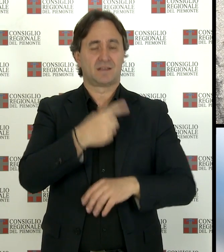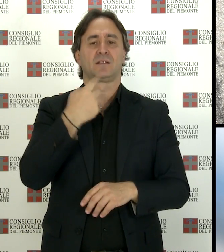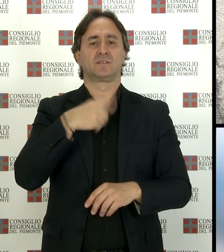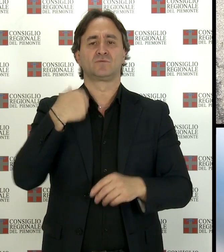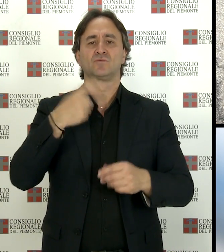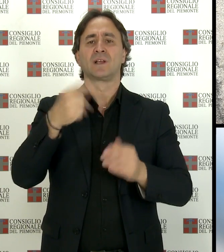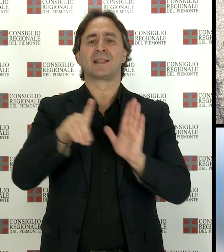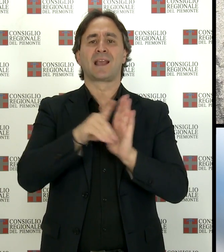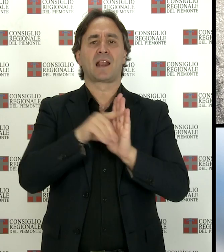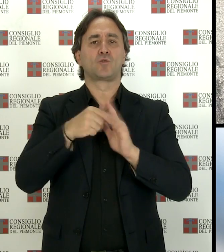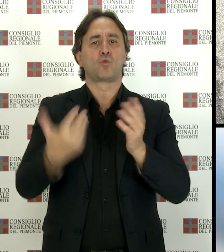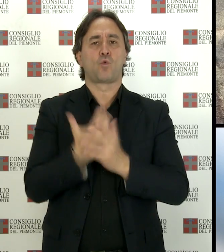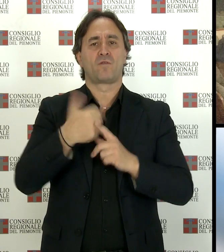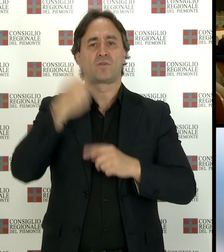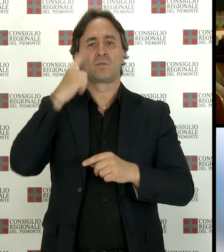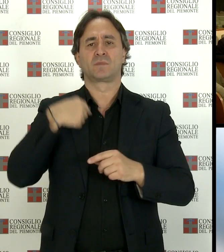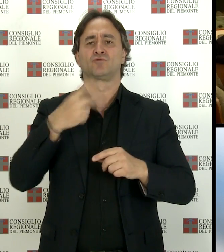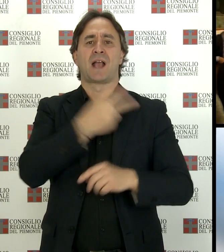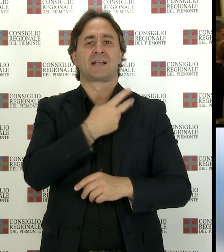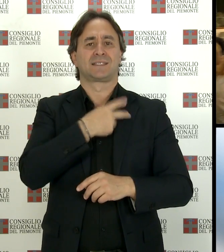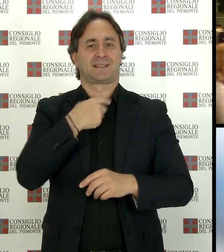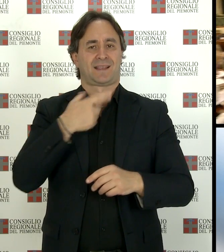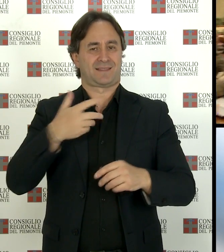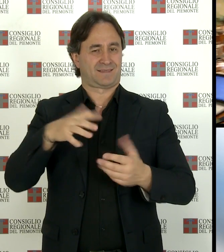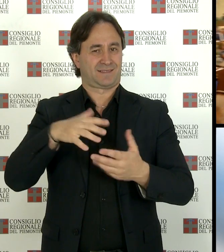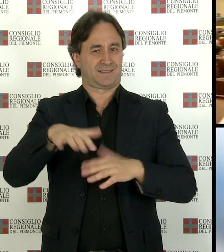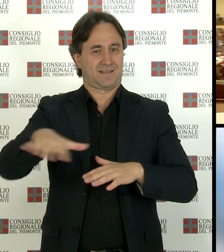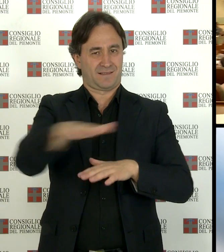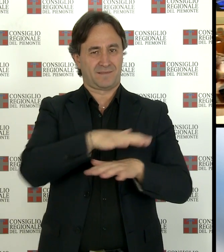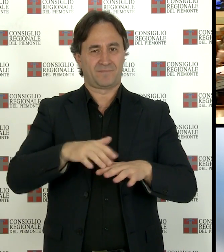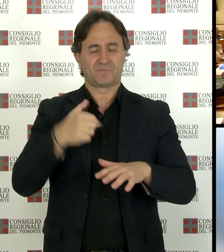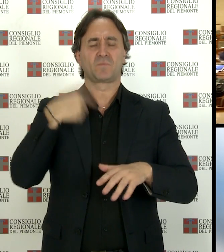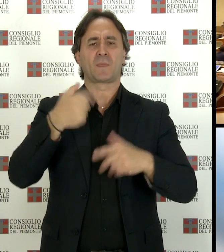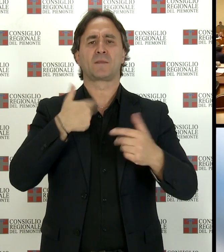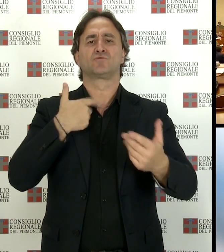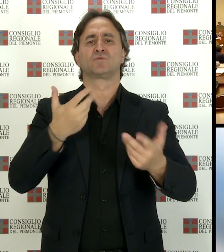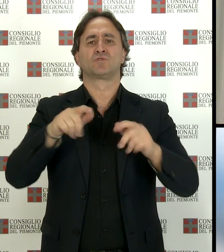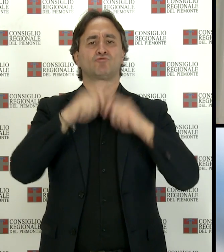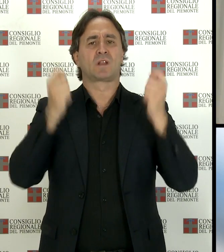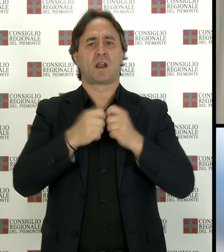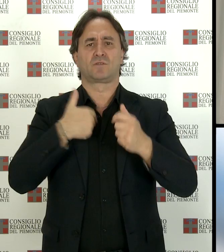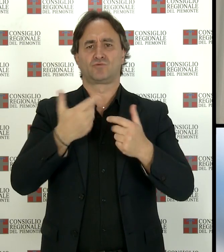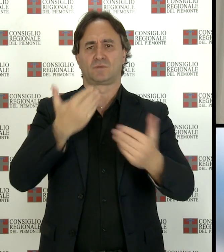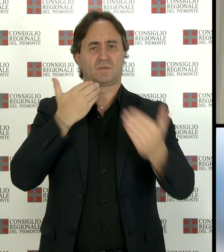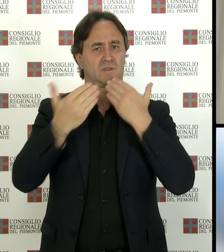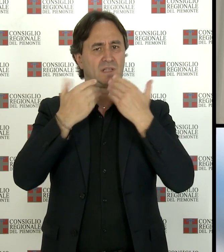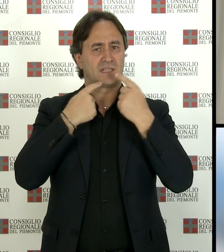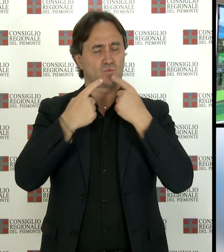i livelli essenziali di assistenza la seduta è proseguita con la discussione generale sulla nuova legge su arpa l'agenzia regionale per la